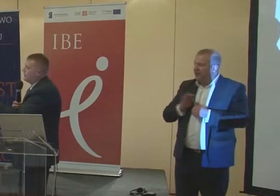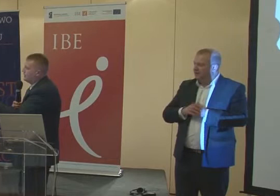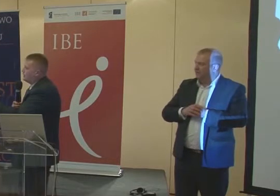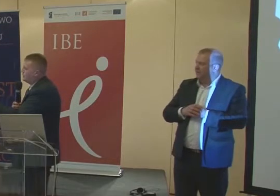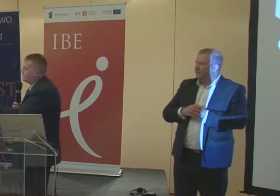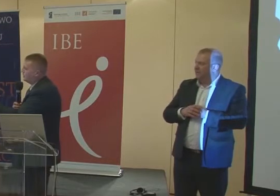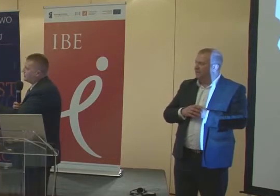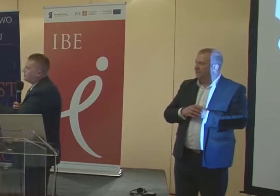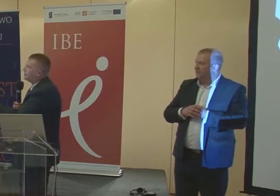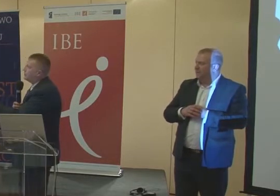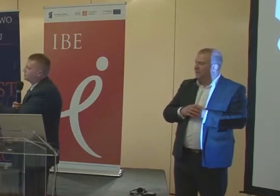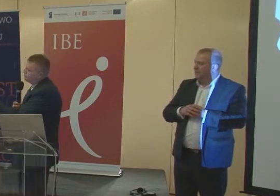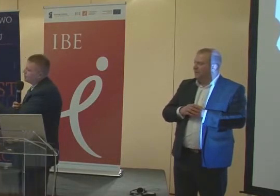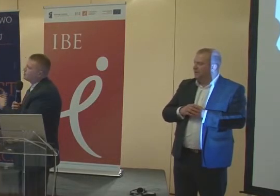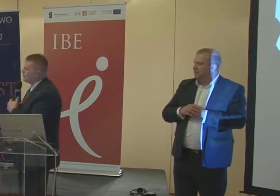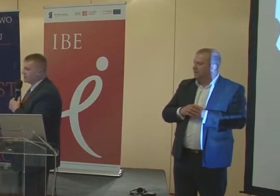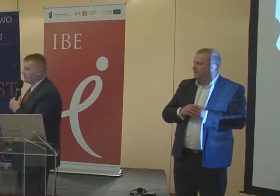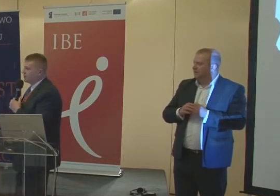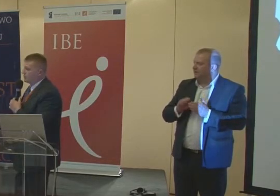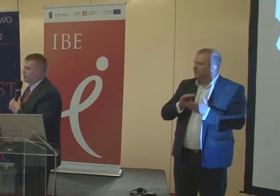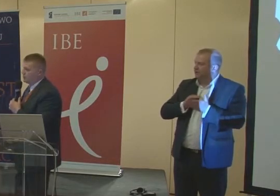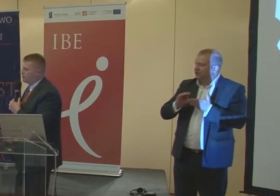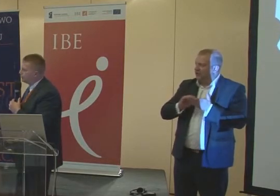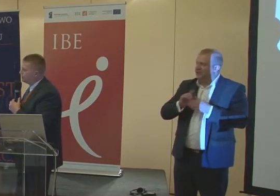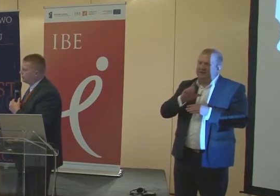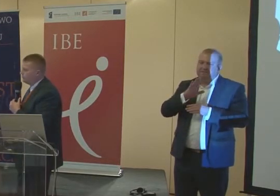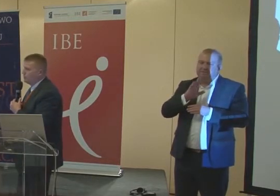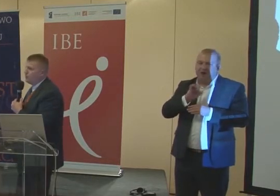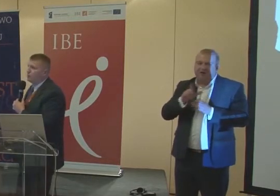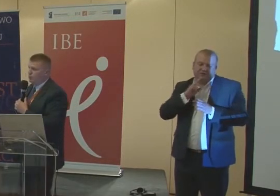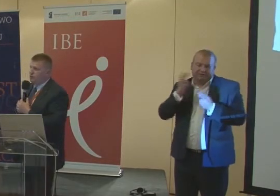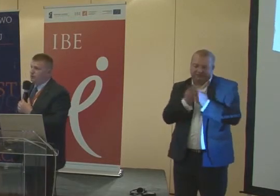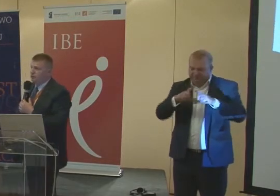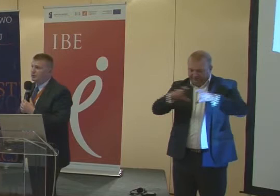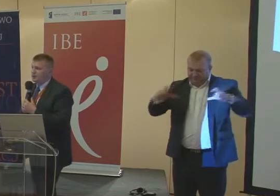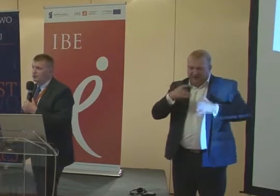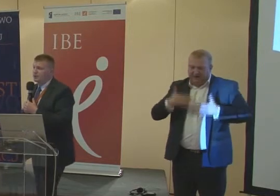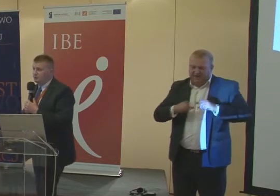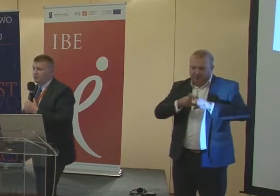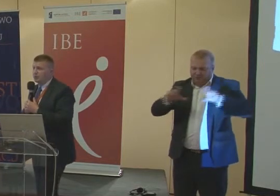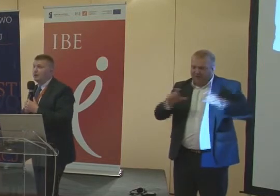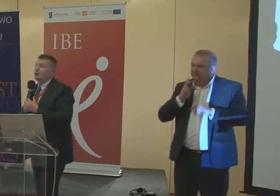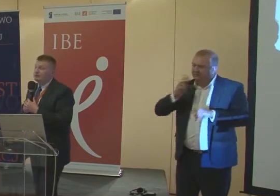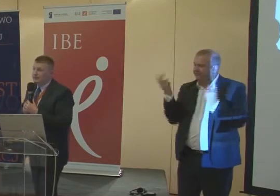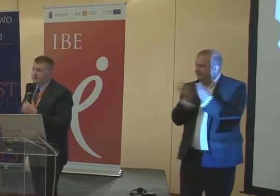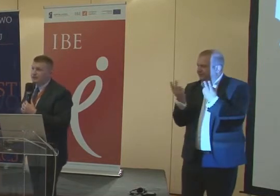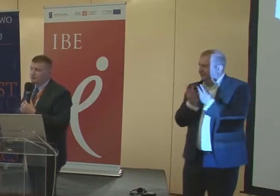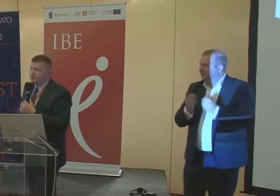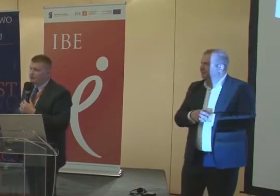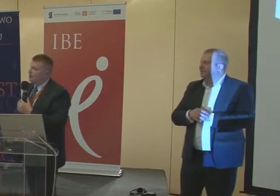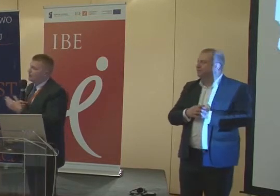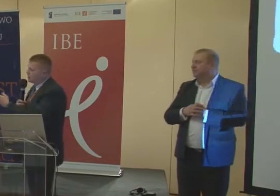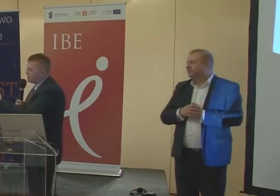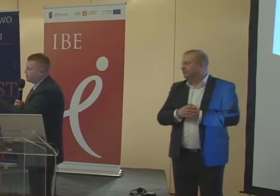notatnik brajlowski, który ma normalną, starą notarową klawiaturę komputerową, bo młodzież niewidoma też na takiej pisze i chce na takiej